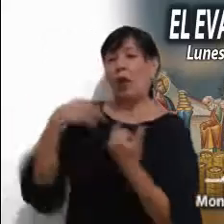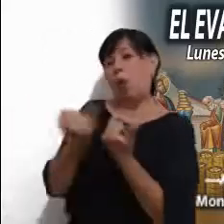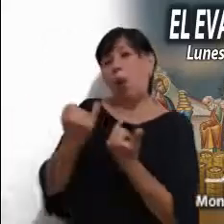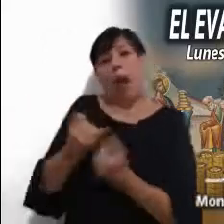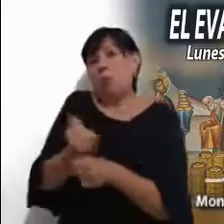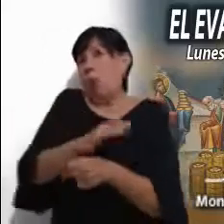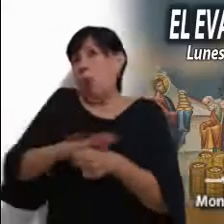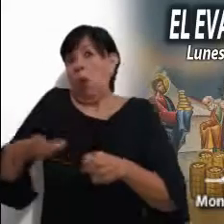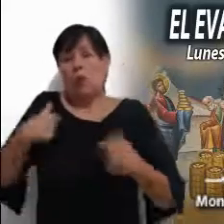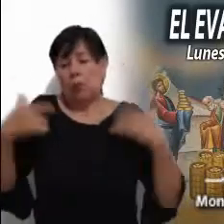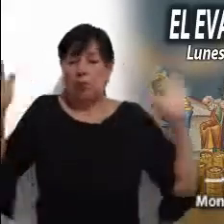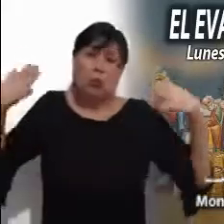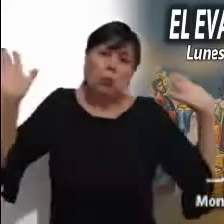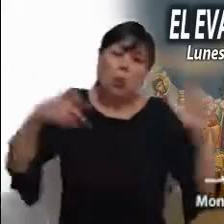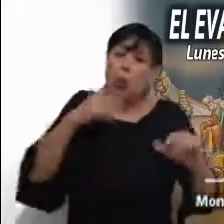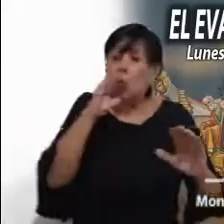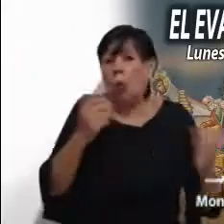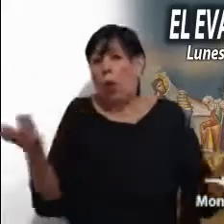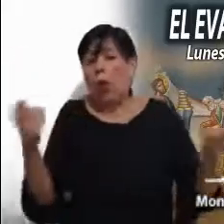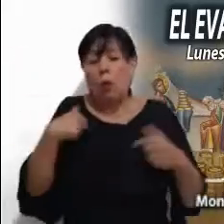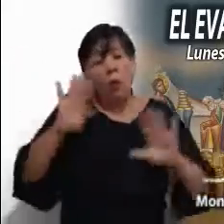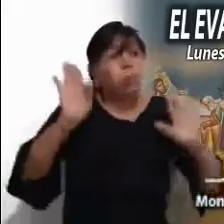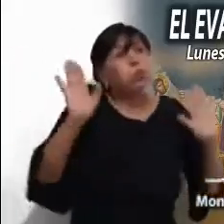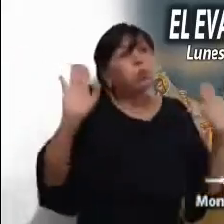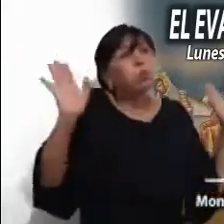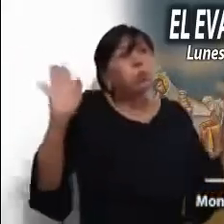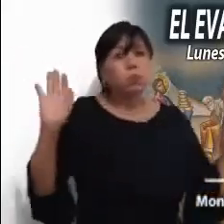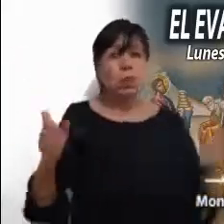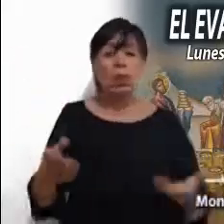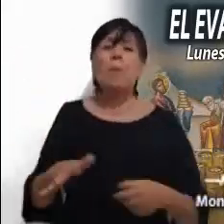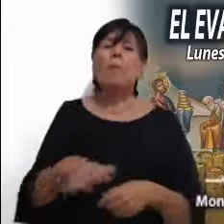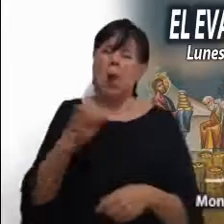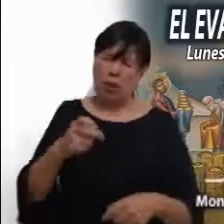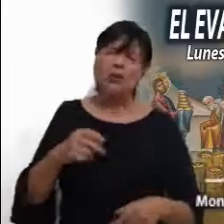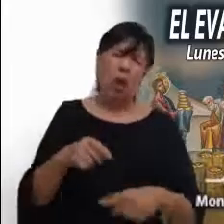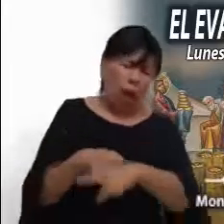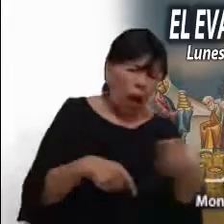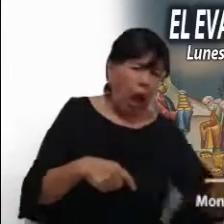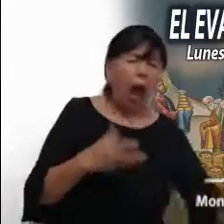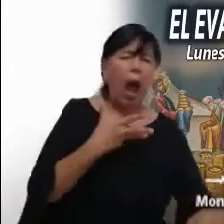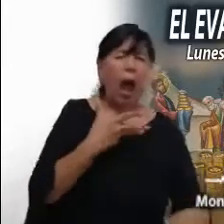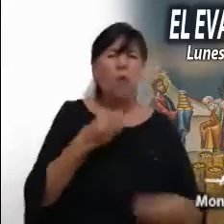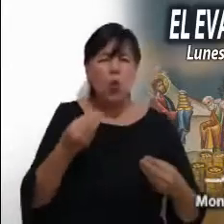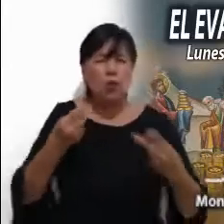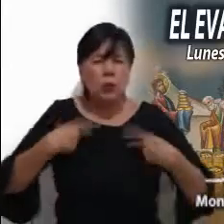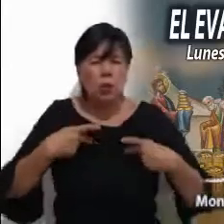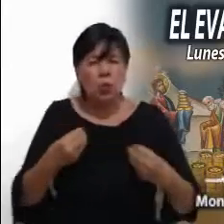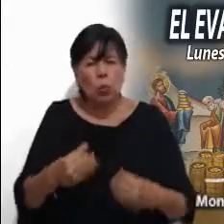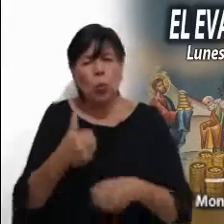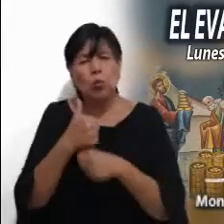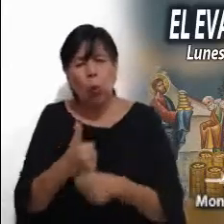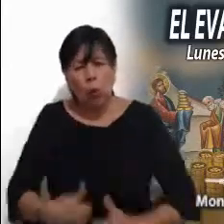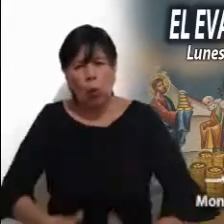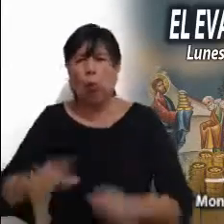limpiamos las manos y nos hacemos los desentendidos. El hambre azota fuerte a gran